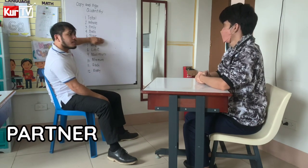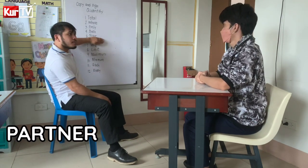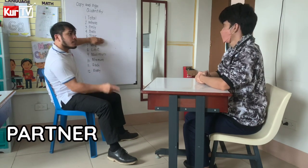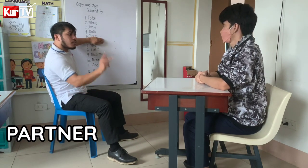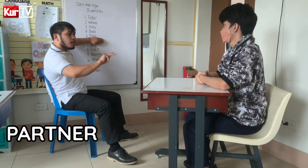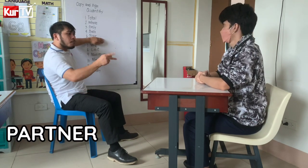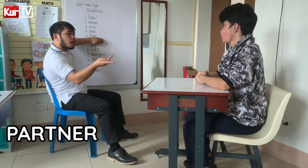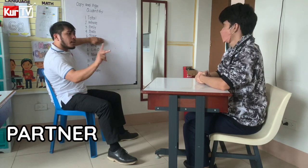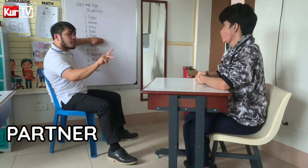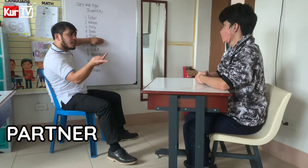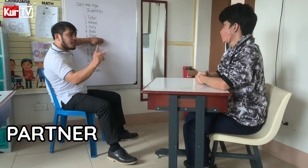Partner.